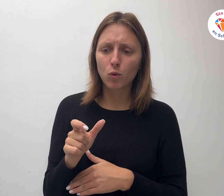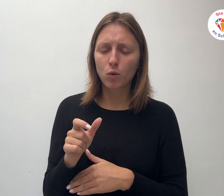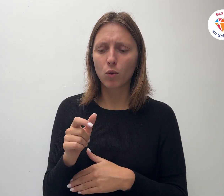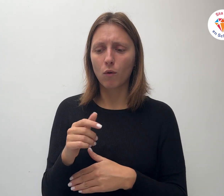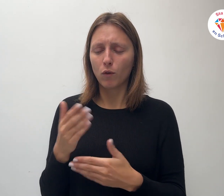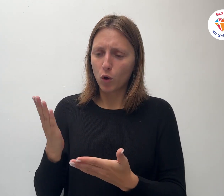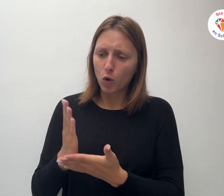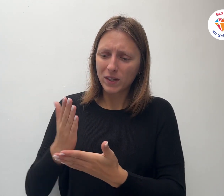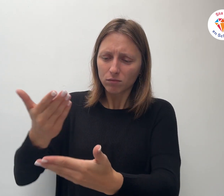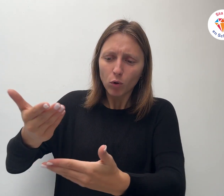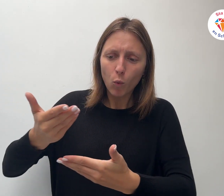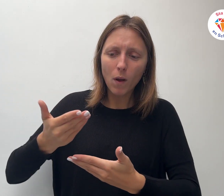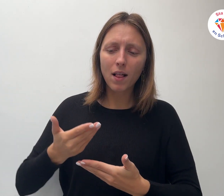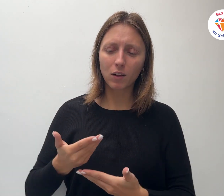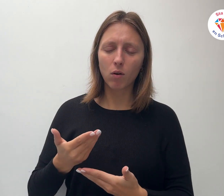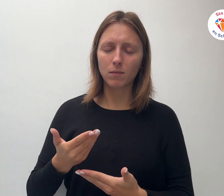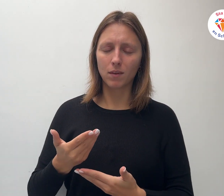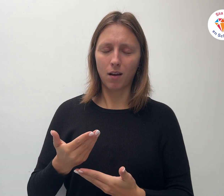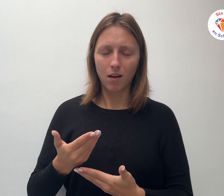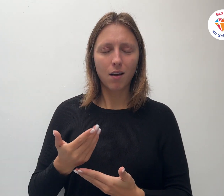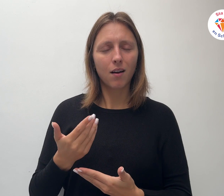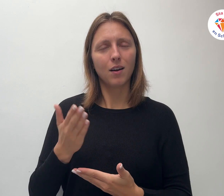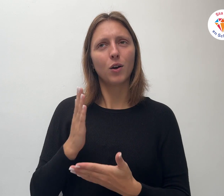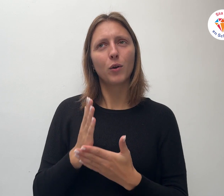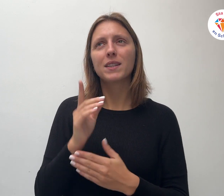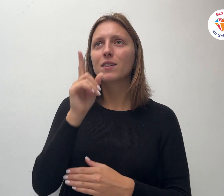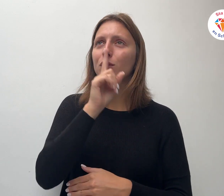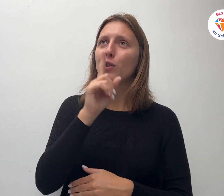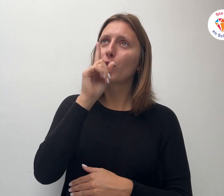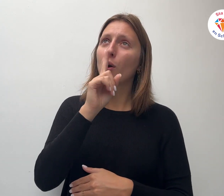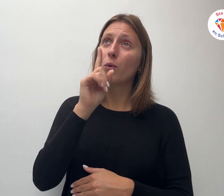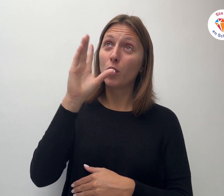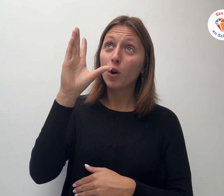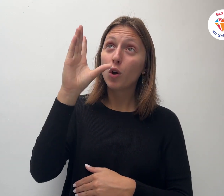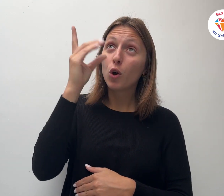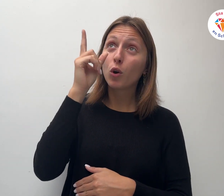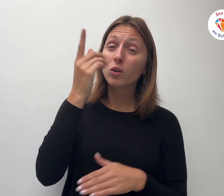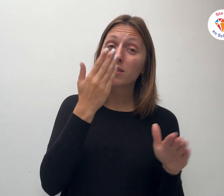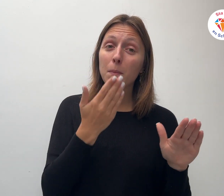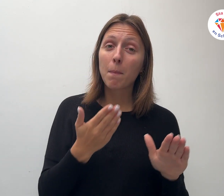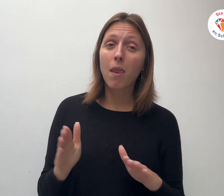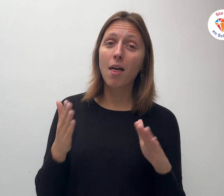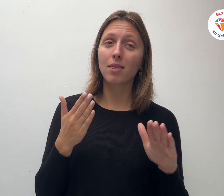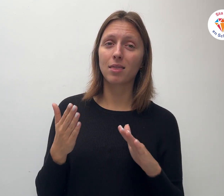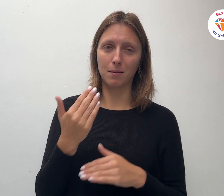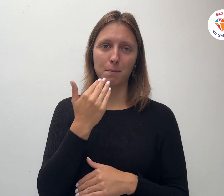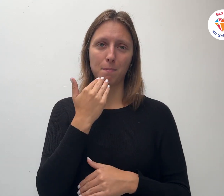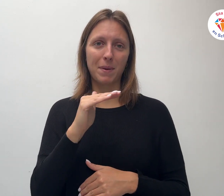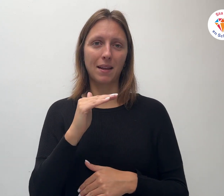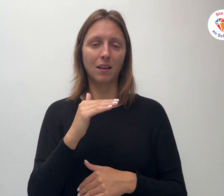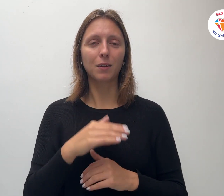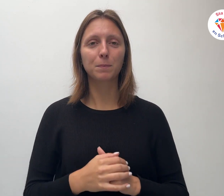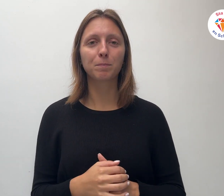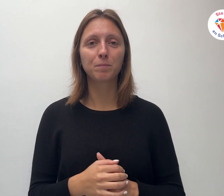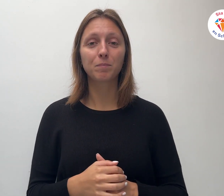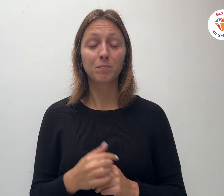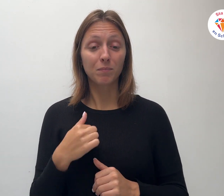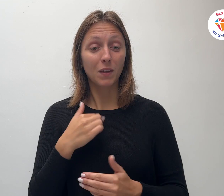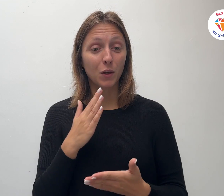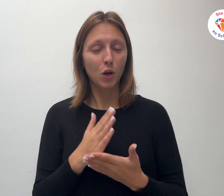heb moeten leren vertrouwen Dat God zijn planning beter is dan de mijne Ik leerde in de eerste plaats een Maria te zijn